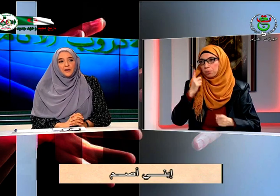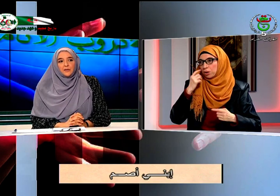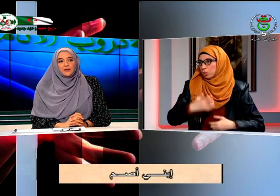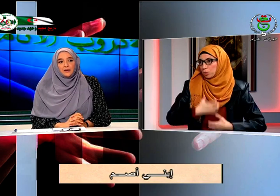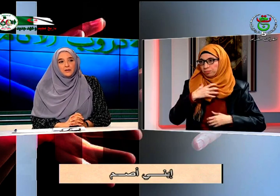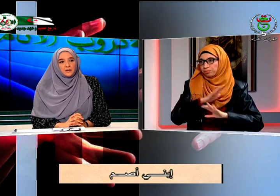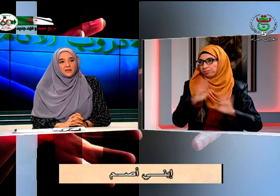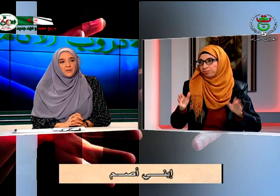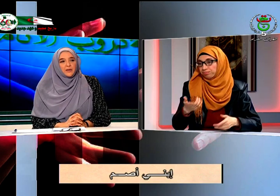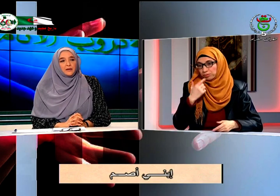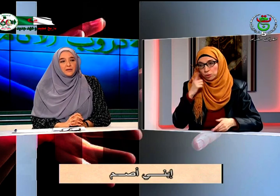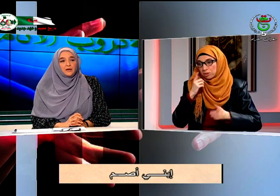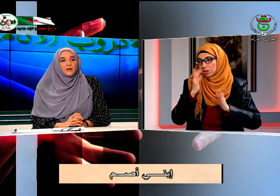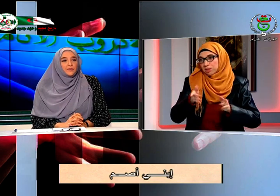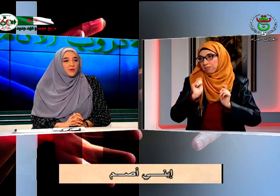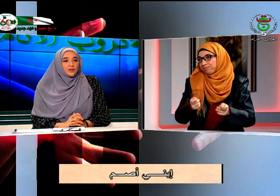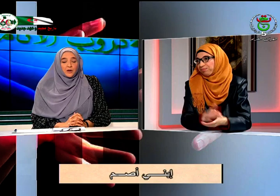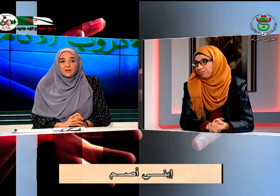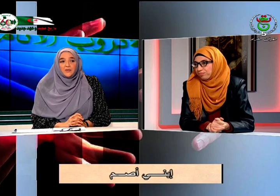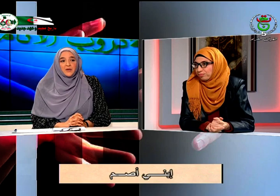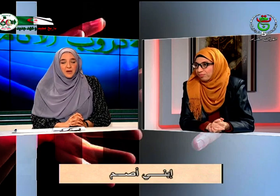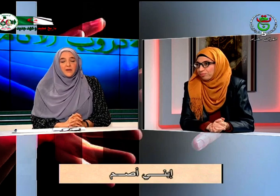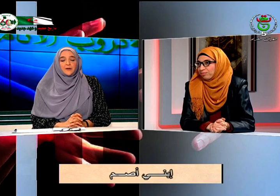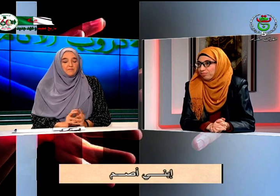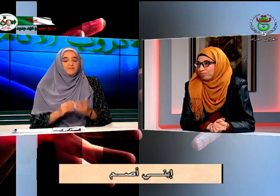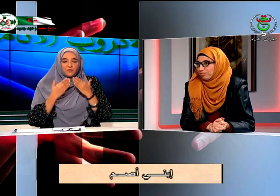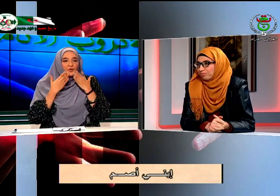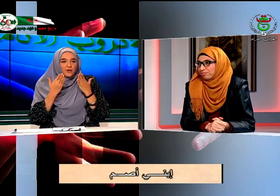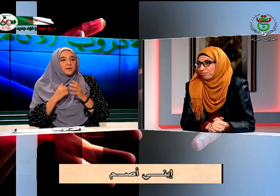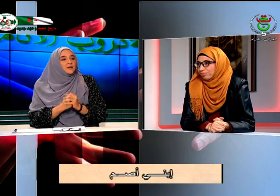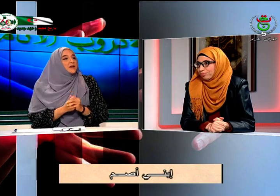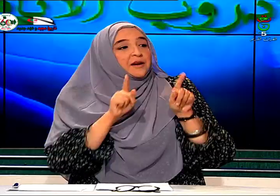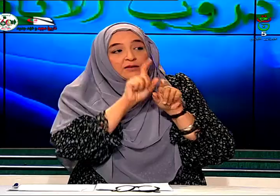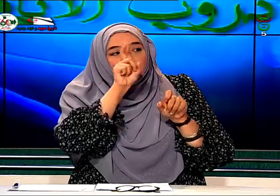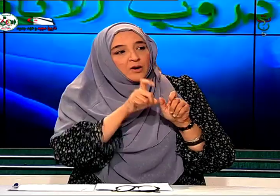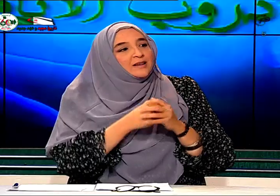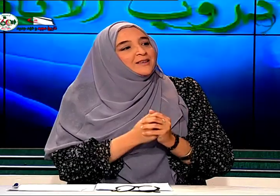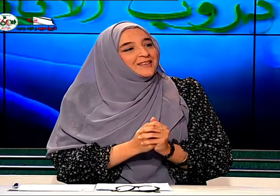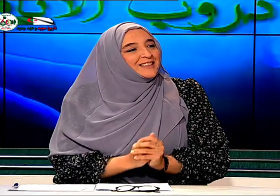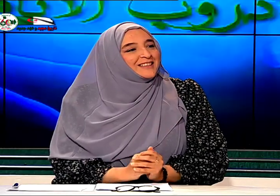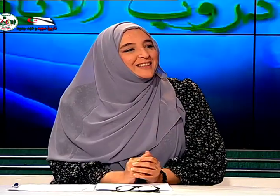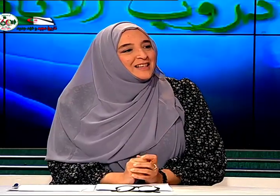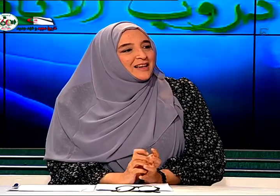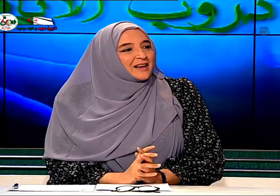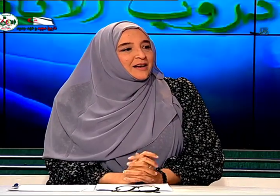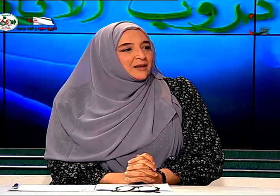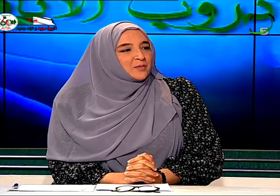مدى الصمم لعندي فوجدوا أن صممي عميق شكرا نفس السؤال أنا لما